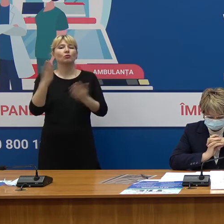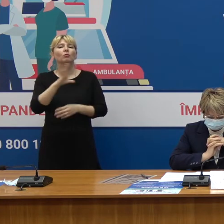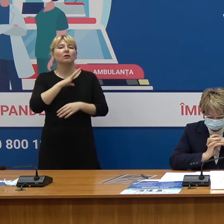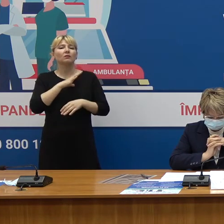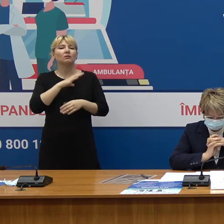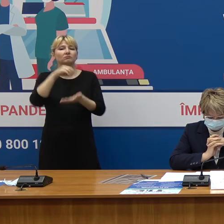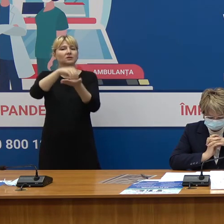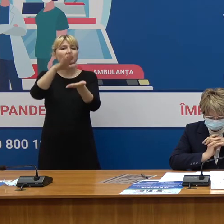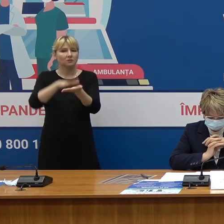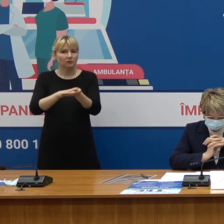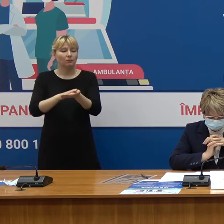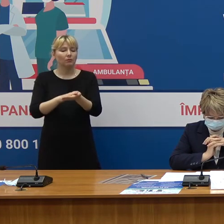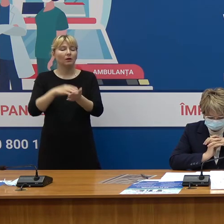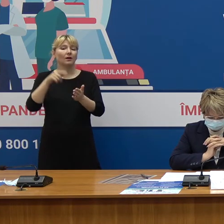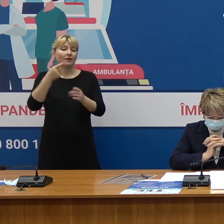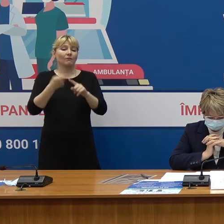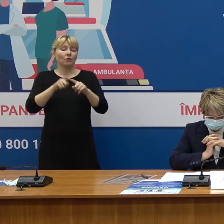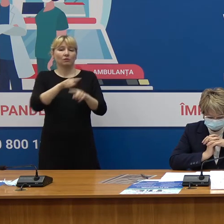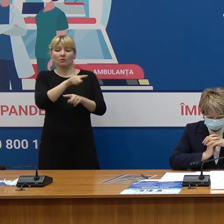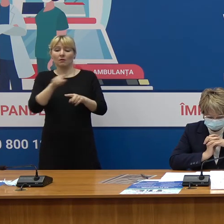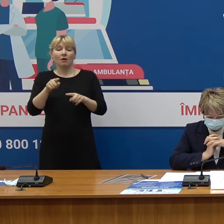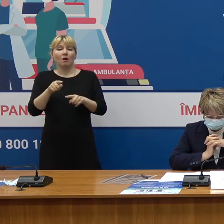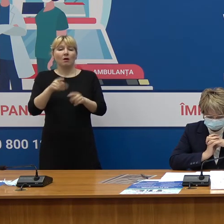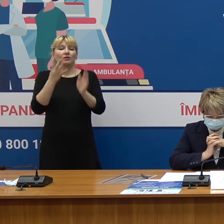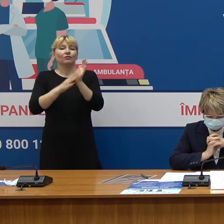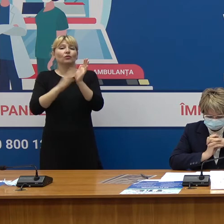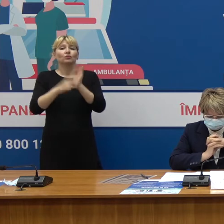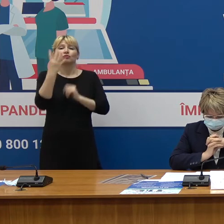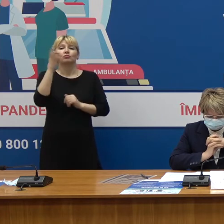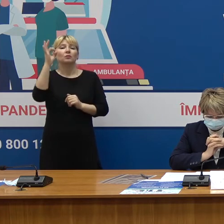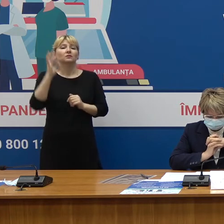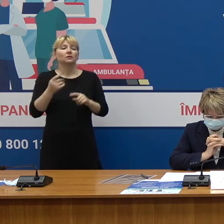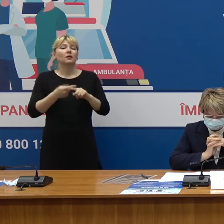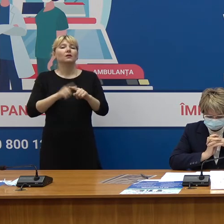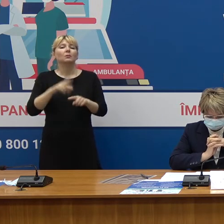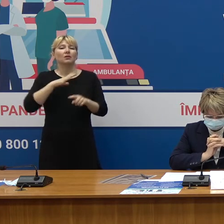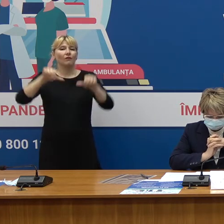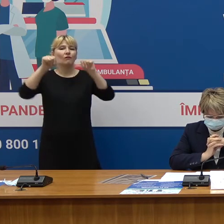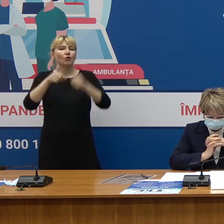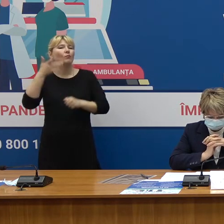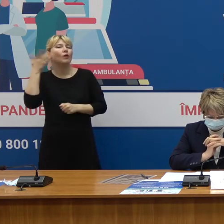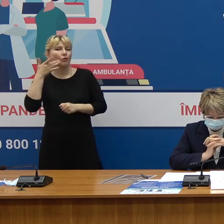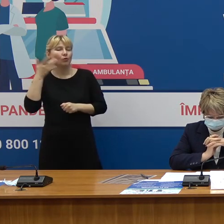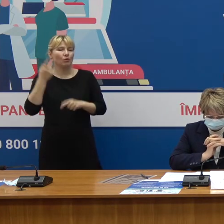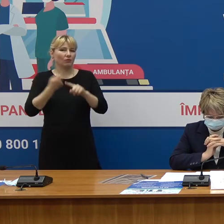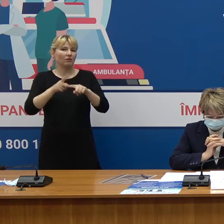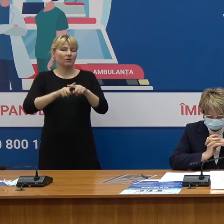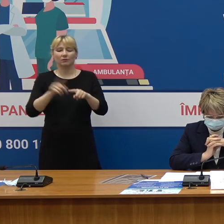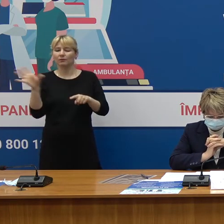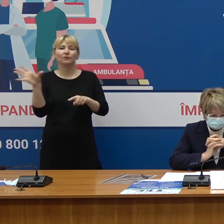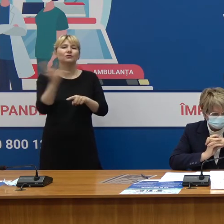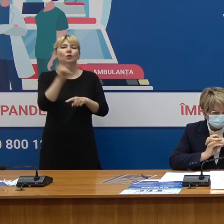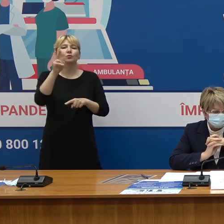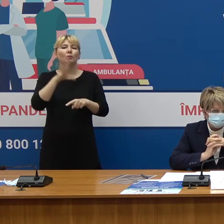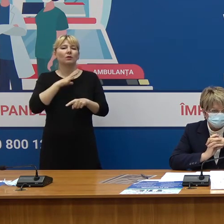înregistrate dintre care 94,4% sunt forme ușoare deci practic toate din ele